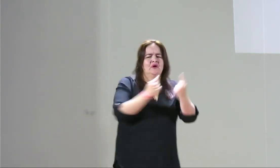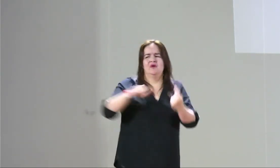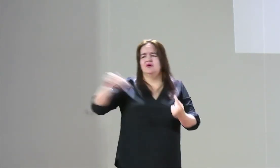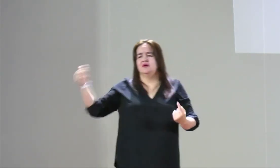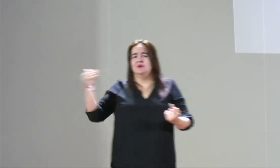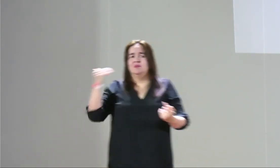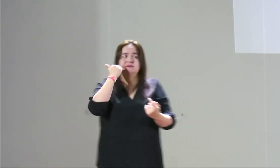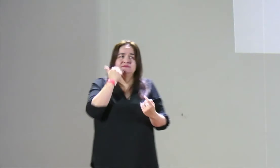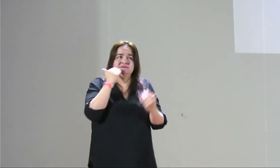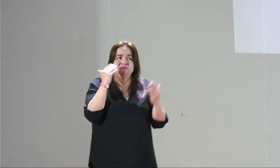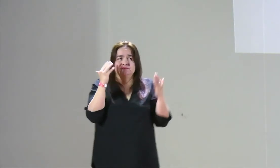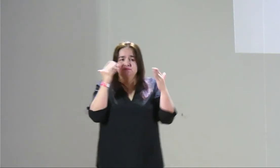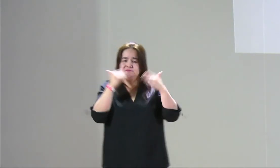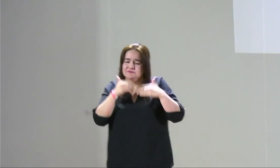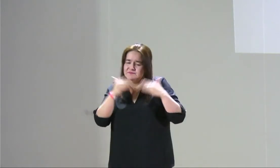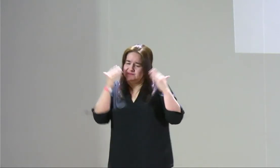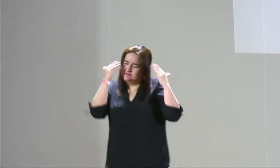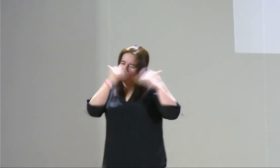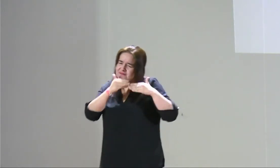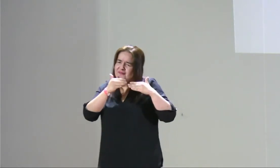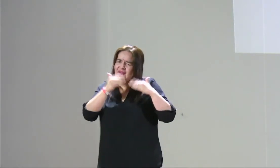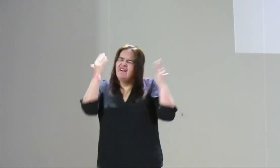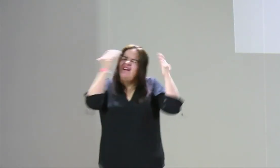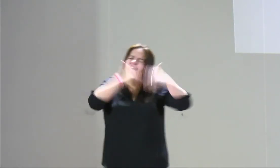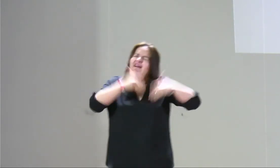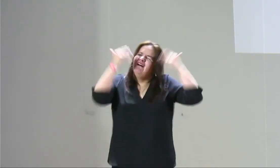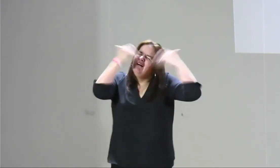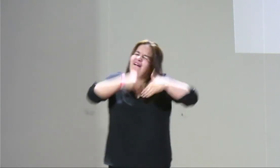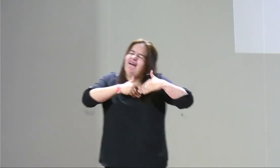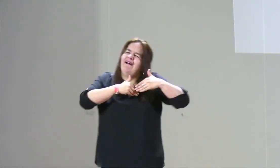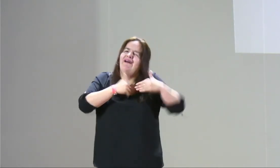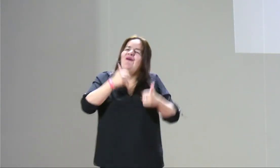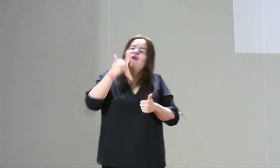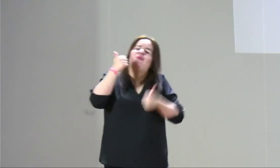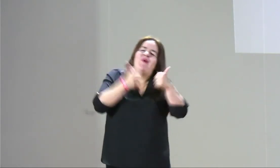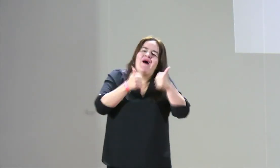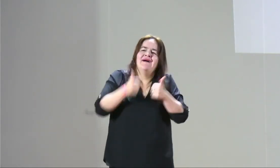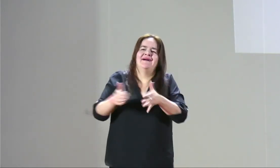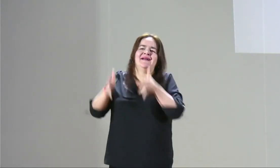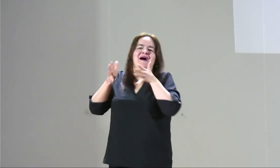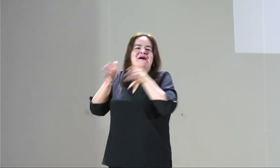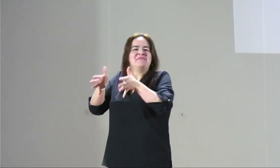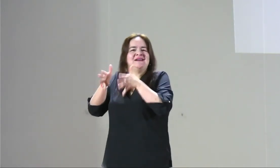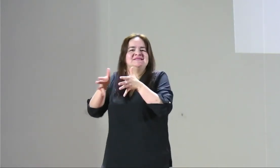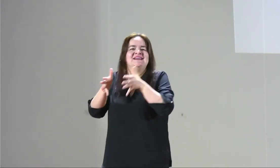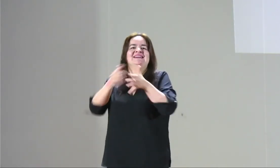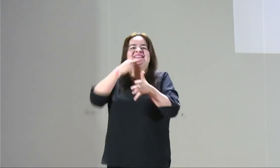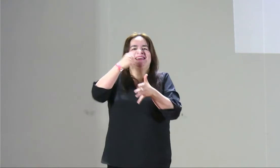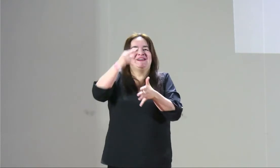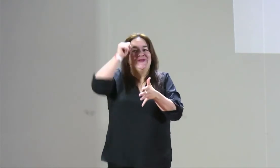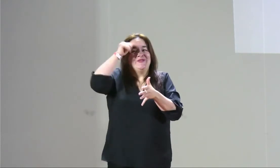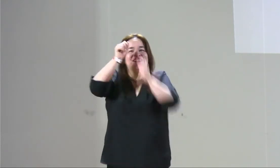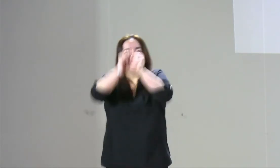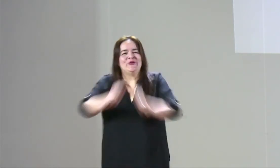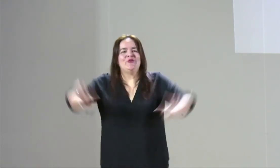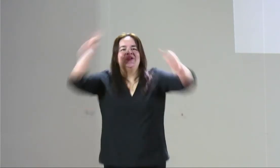de la mujer. Por ejemplo, hay mujeres que pueden participar desde la asociación y dicen, no, pero es que no quiero, quiero estar aquí oculta, aquí atrás.